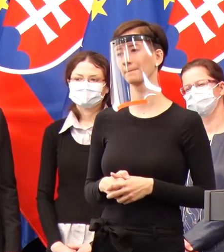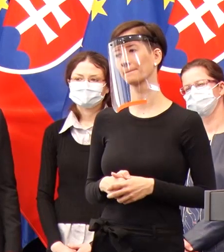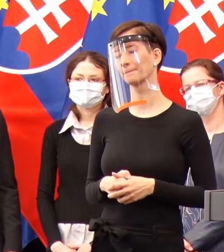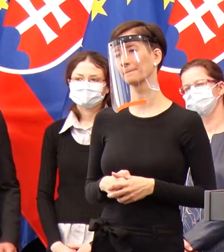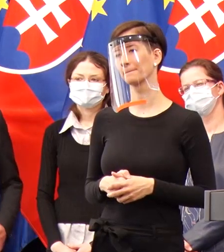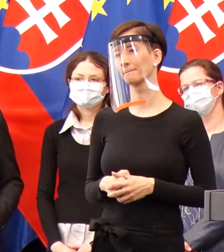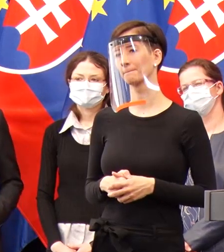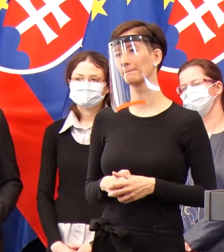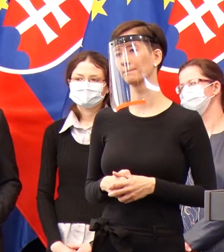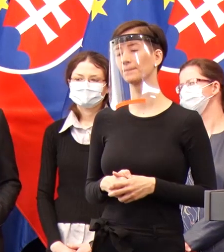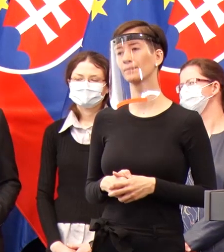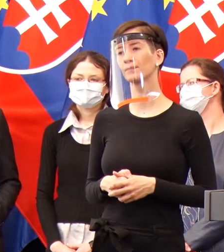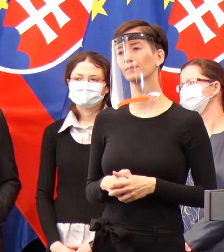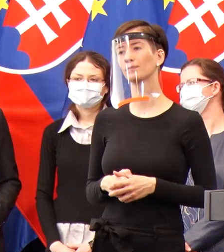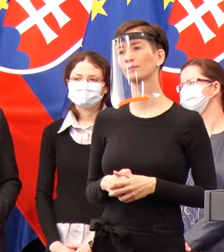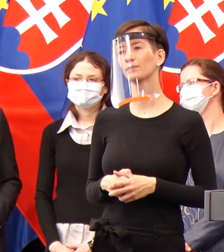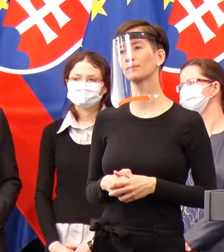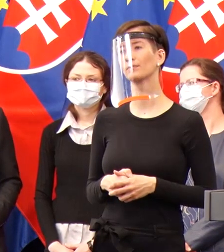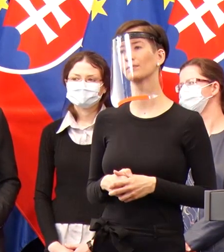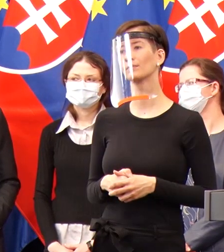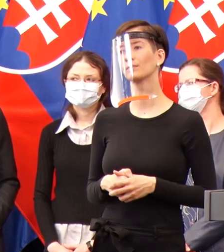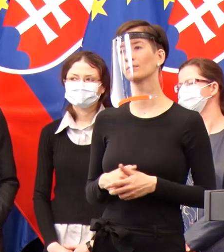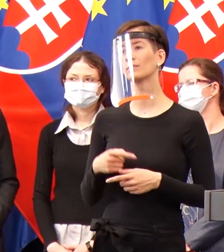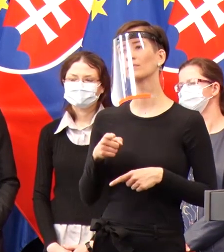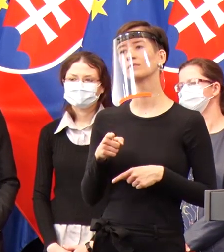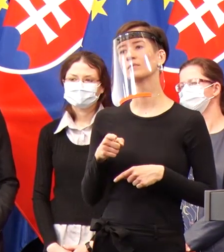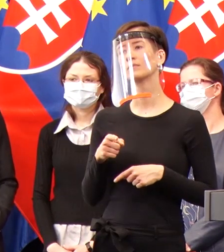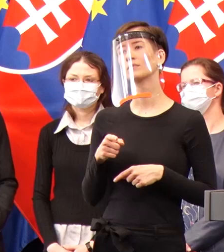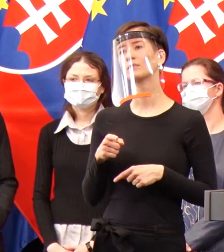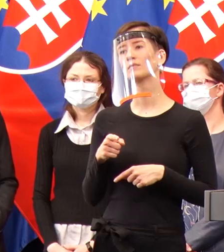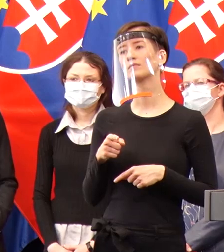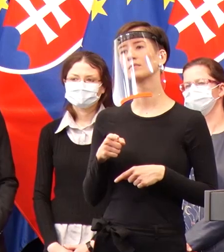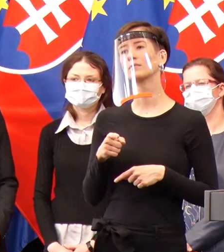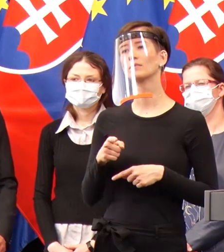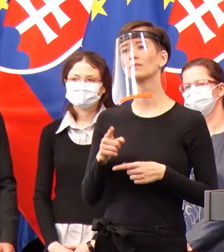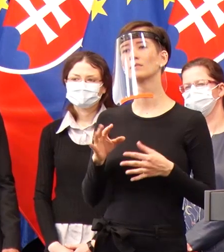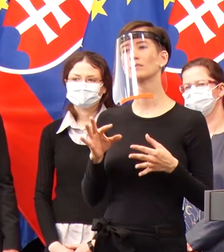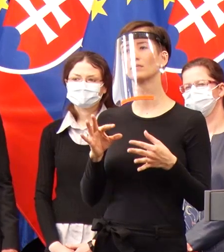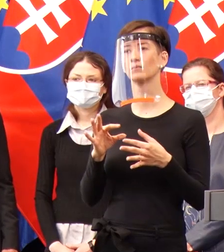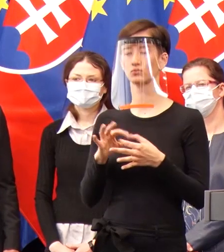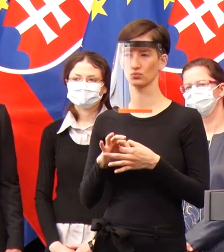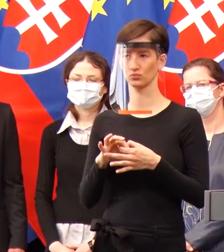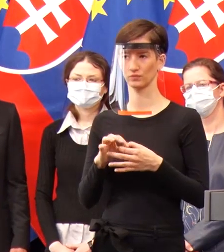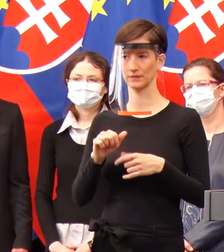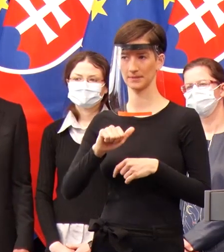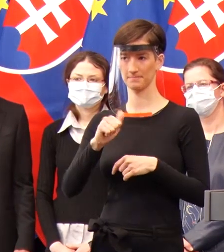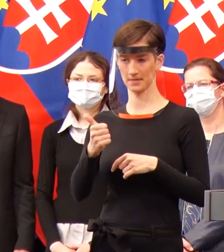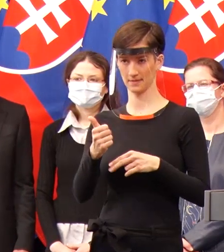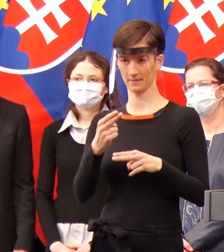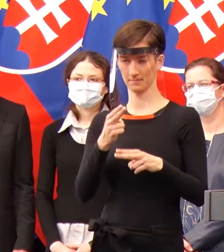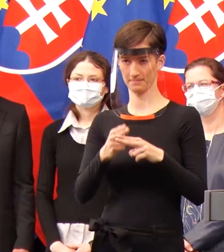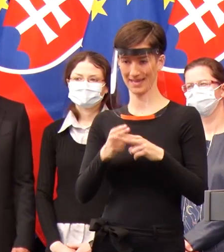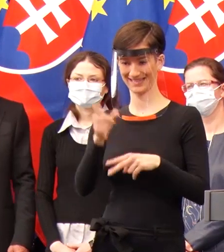Páne, že či máte informácie, kedy budú testy pri búzných prvého nakazeného človeka zo Žehry včerajšia informácia. Ďakujem.